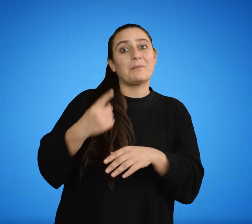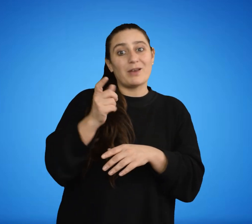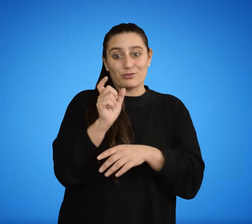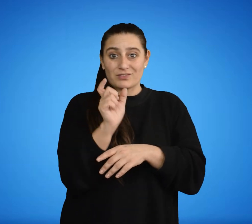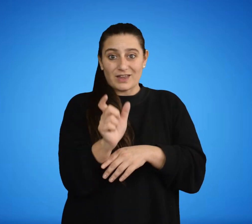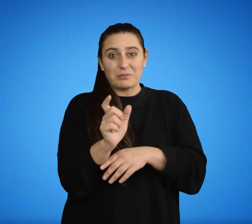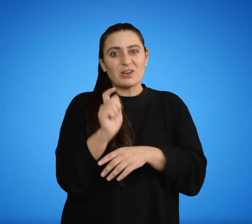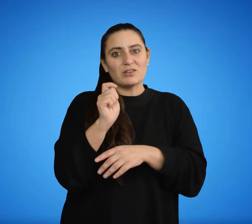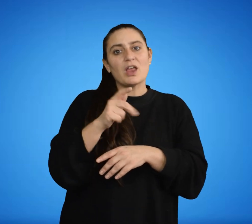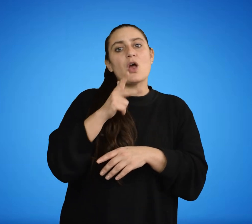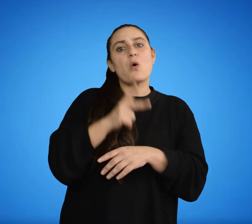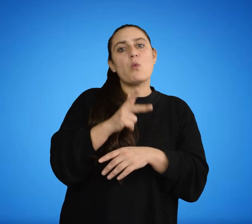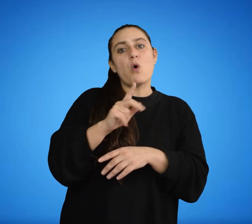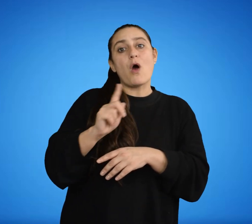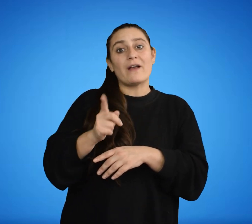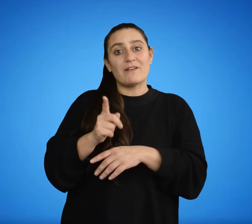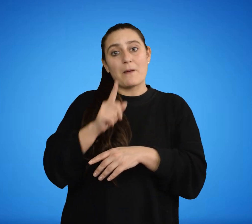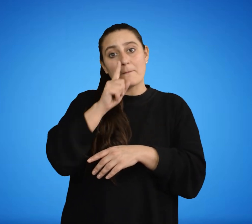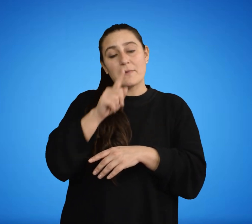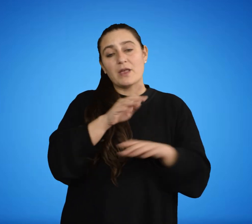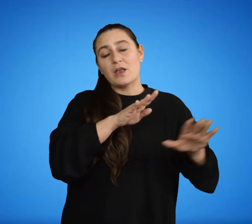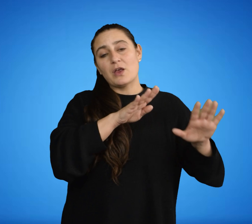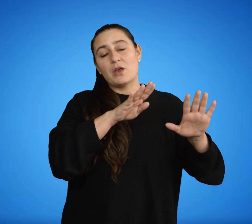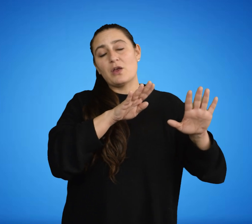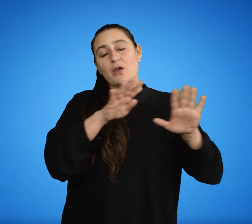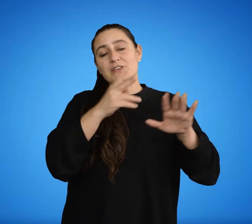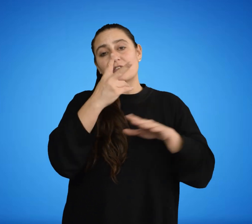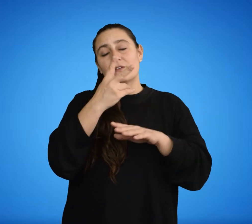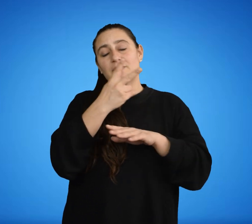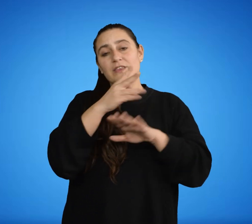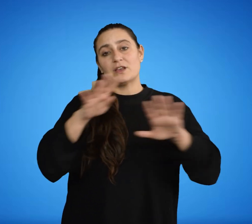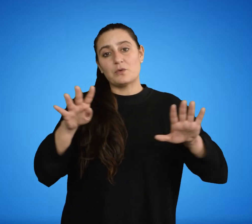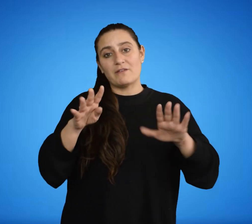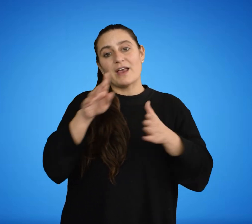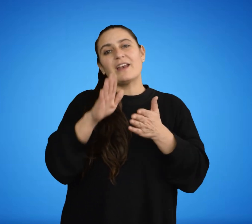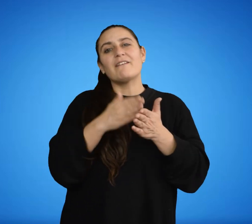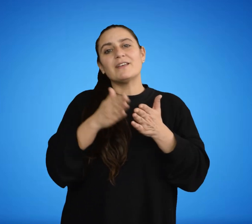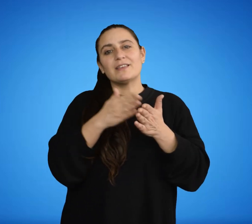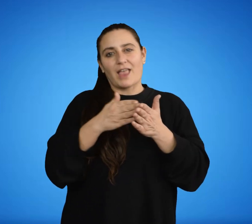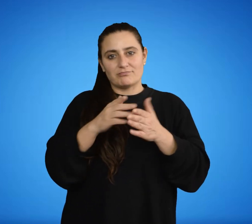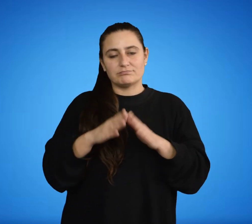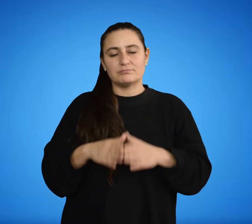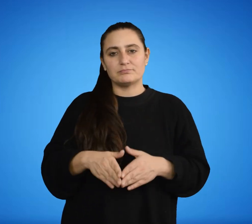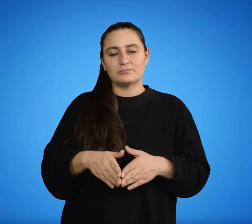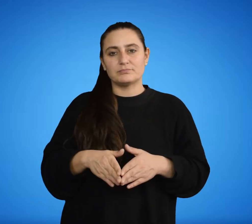primero que usó el término, Hugo Herzbach, 1929, revista Amazing Stories.